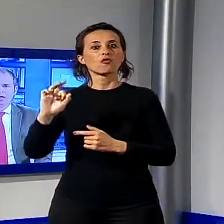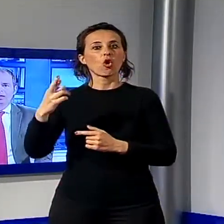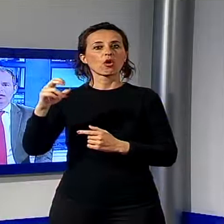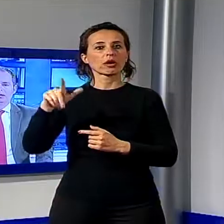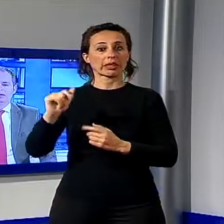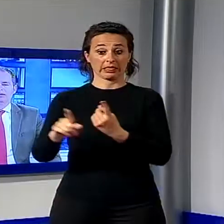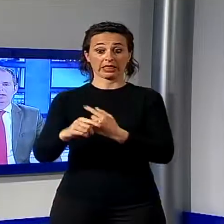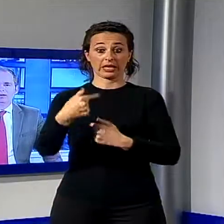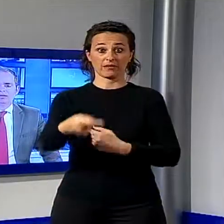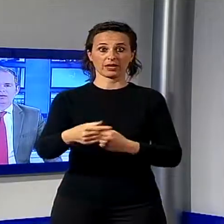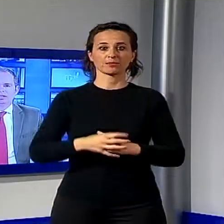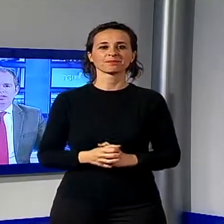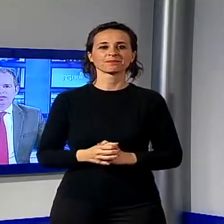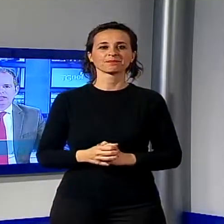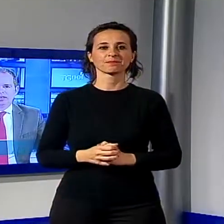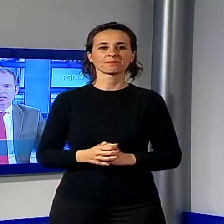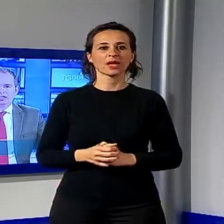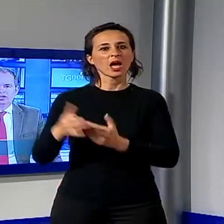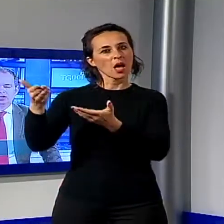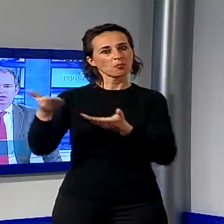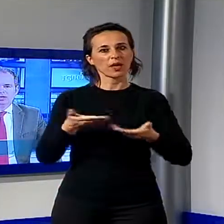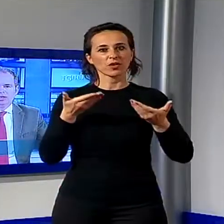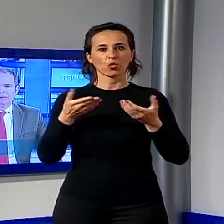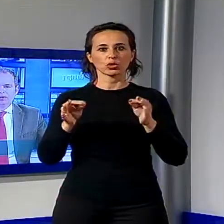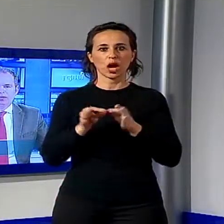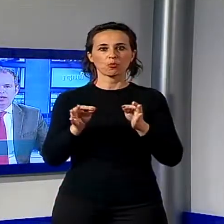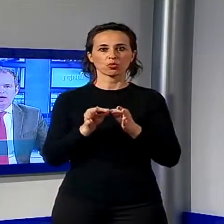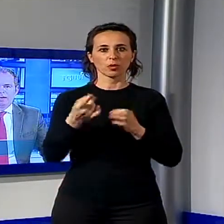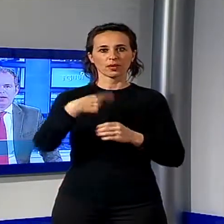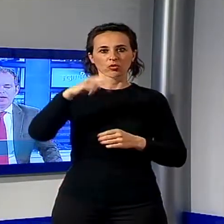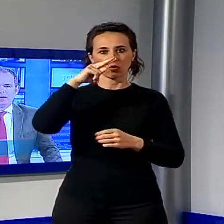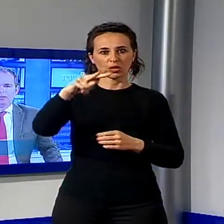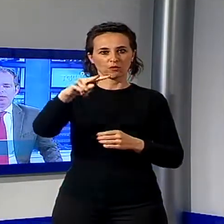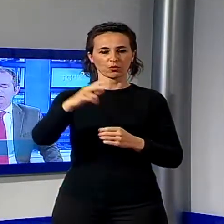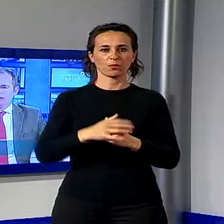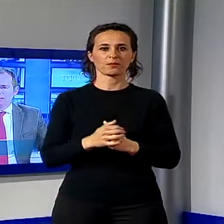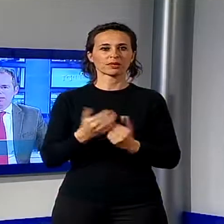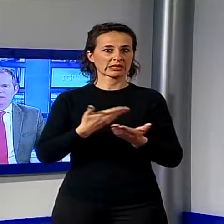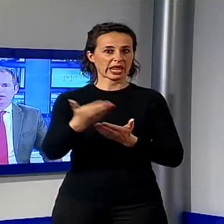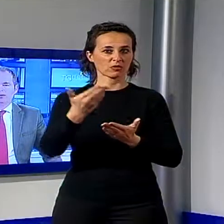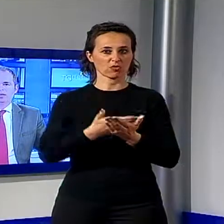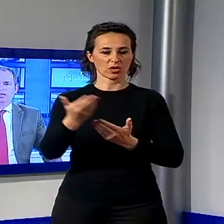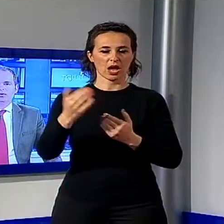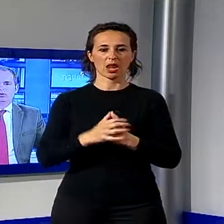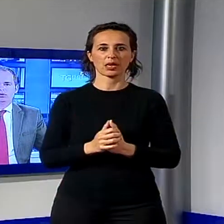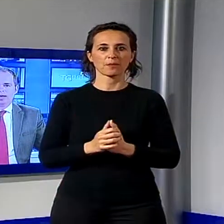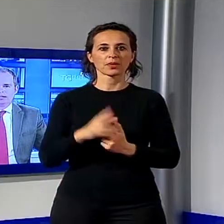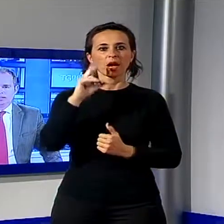Ben trovati a questa nuova edizione del TGNO, in apertura parliamo inevitabilmente ancora delle conseguenze